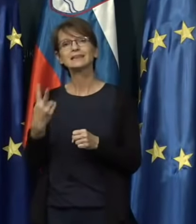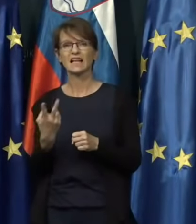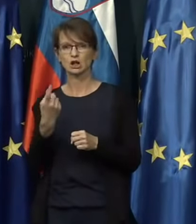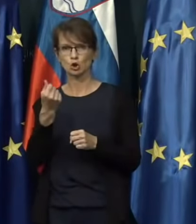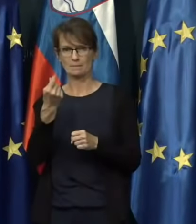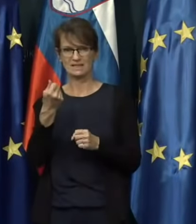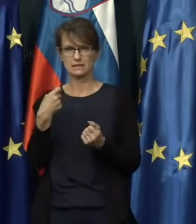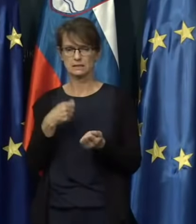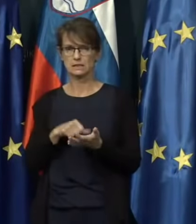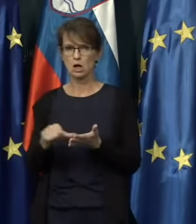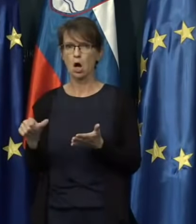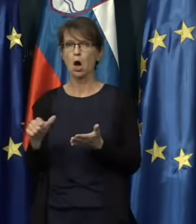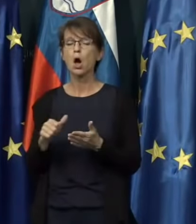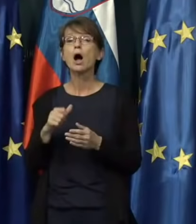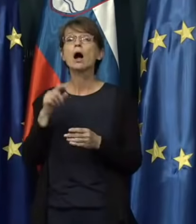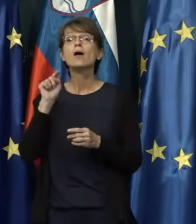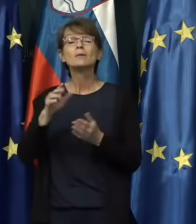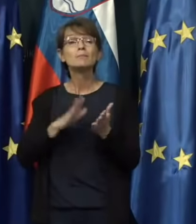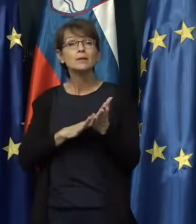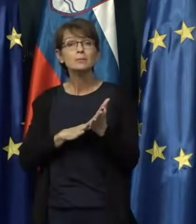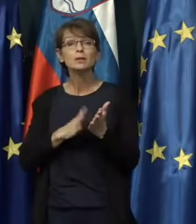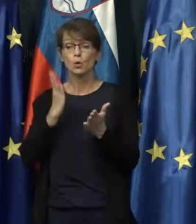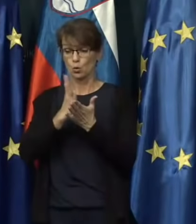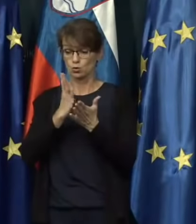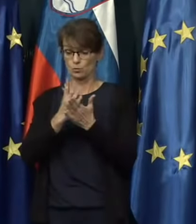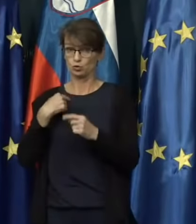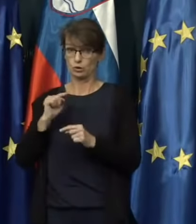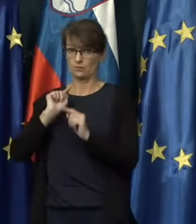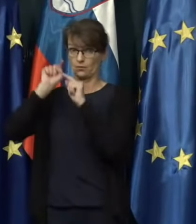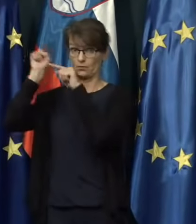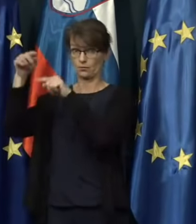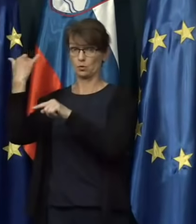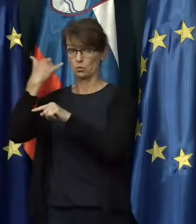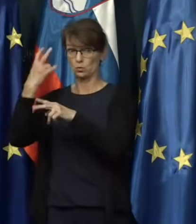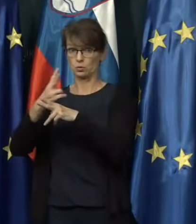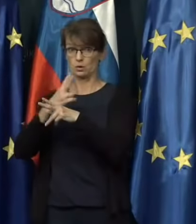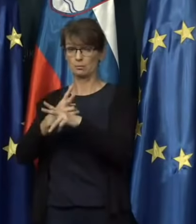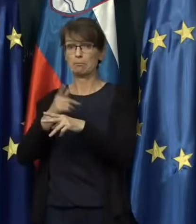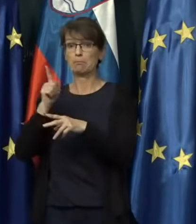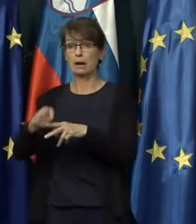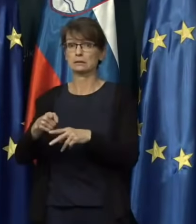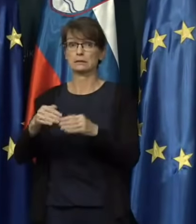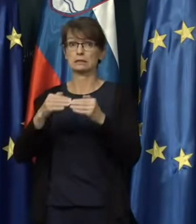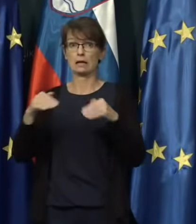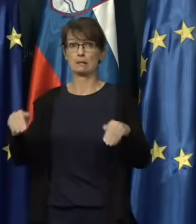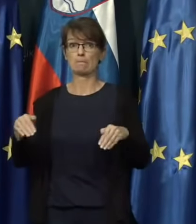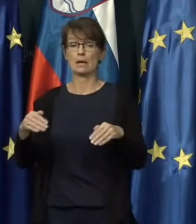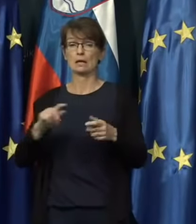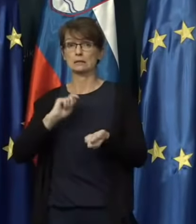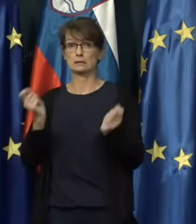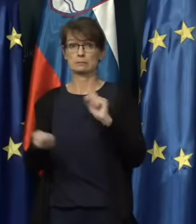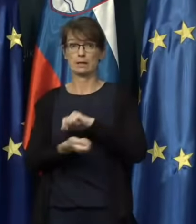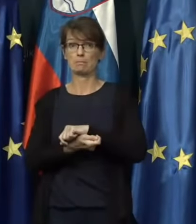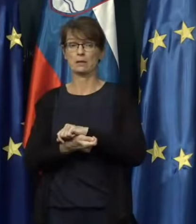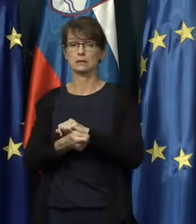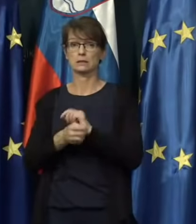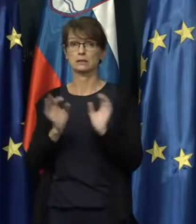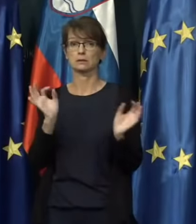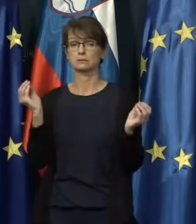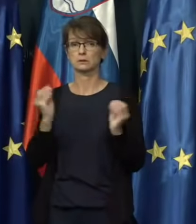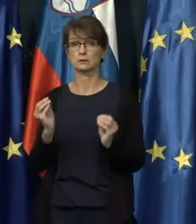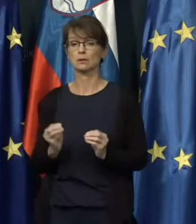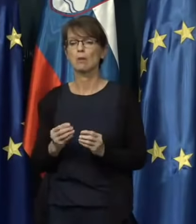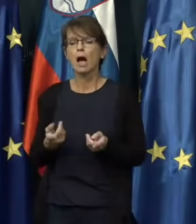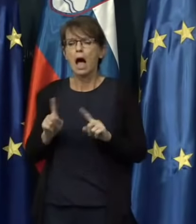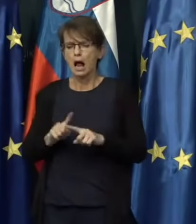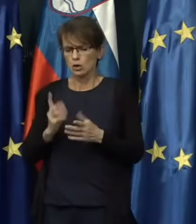primeru, če je med tem, ko smo že v tujini, spremenjen režim na maji ali če živemo, da odhajamo v državo,